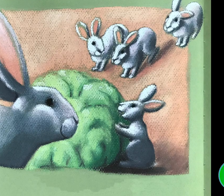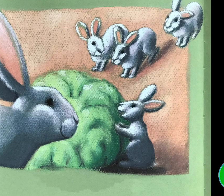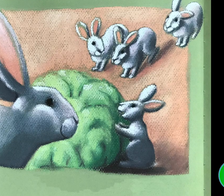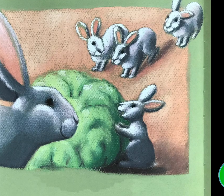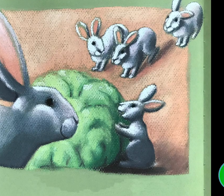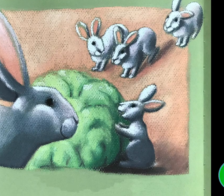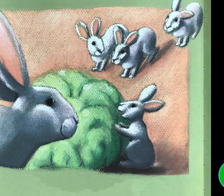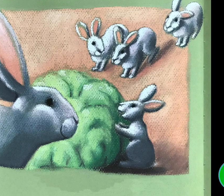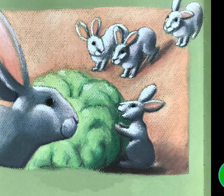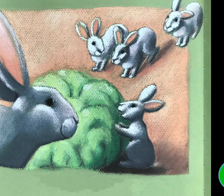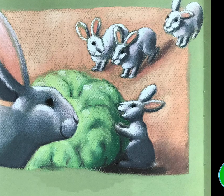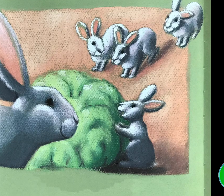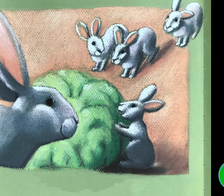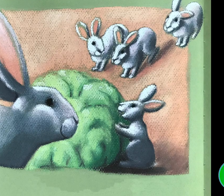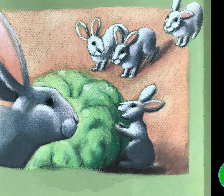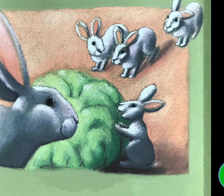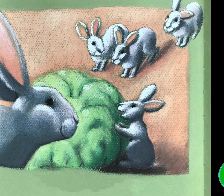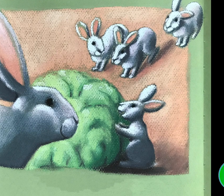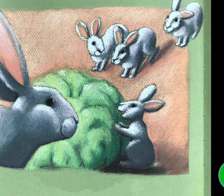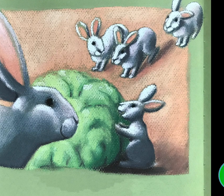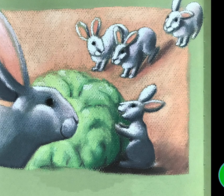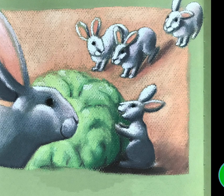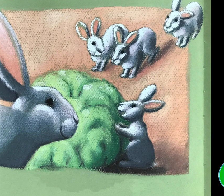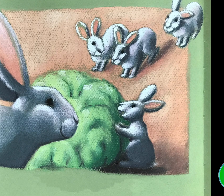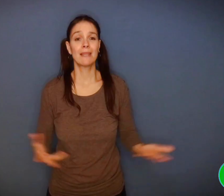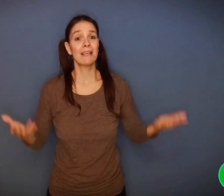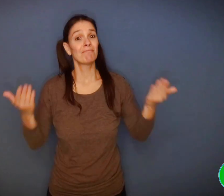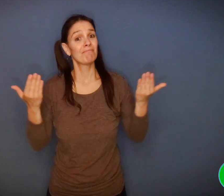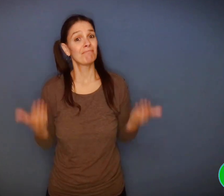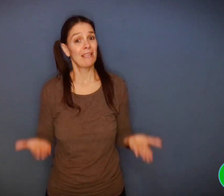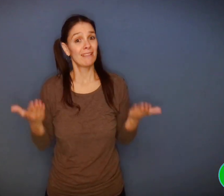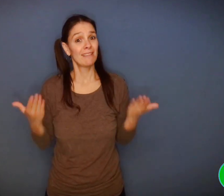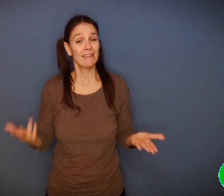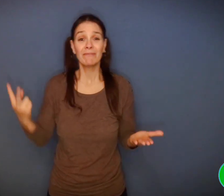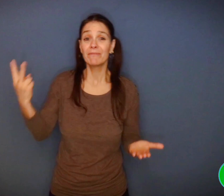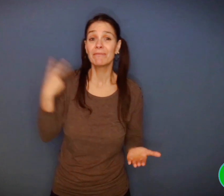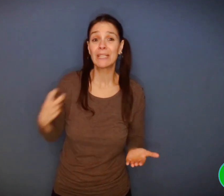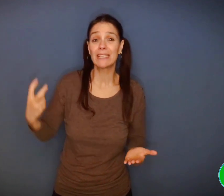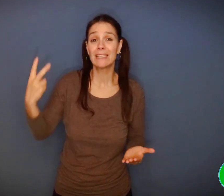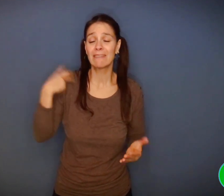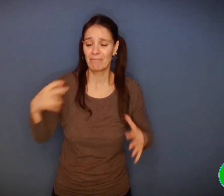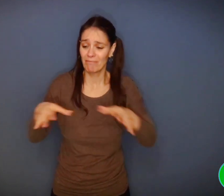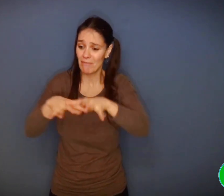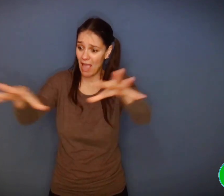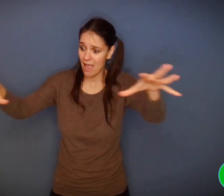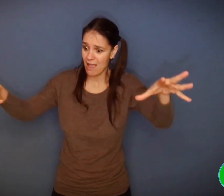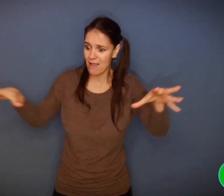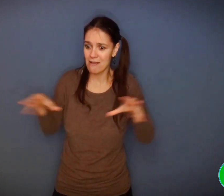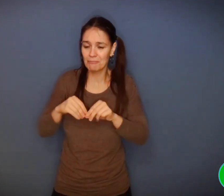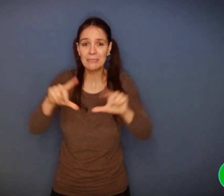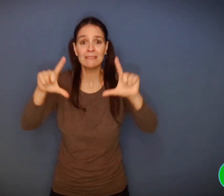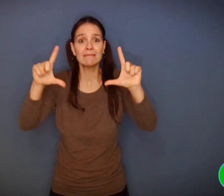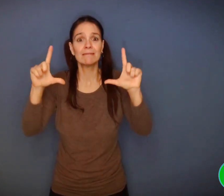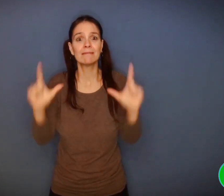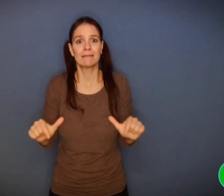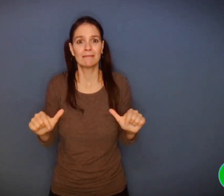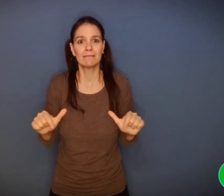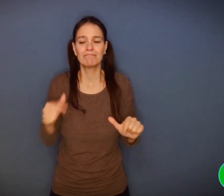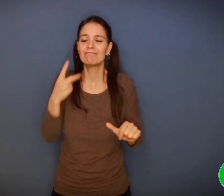» « Désormais, Félicien